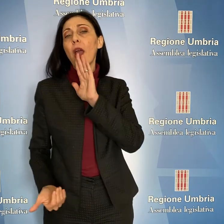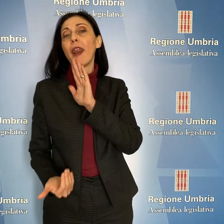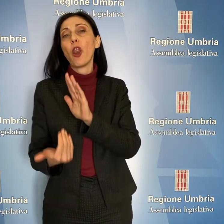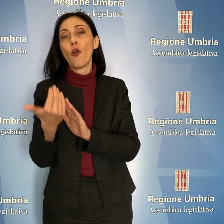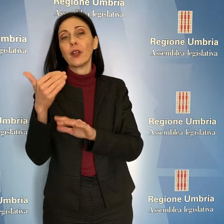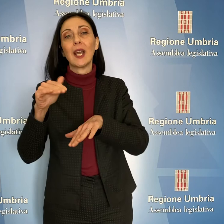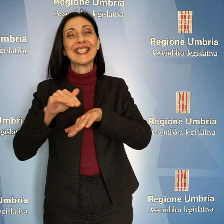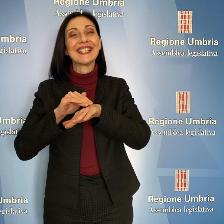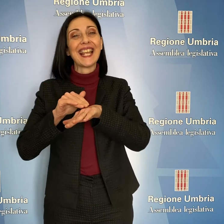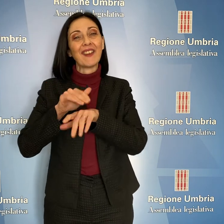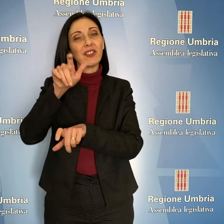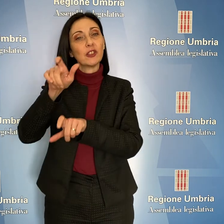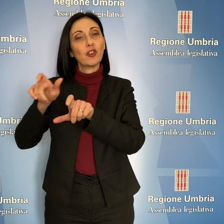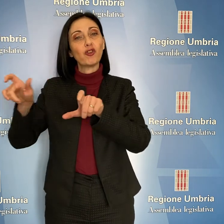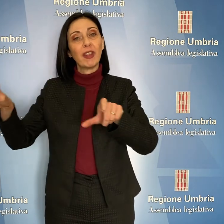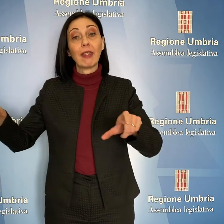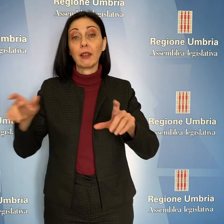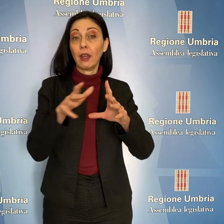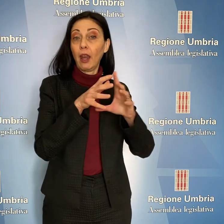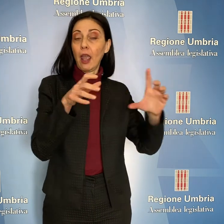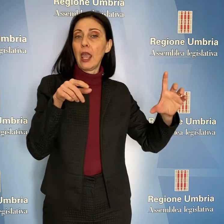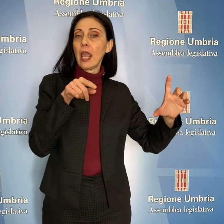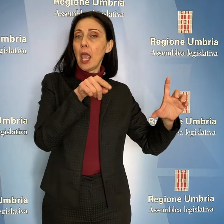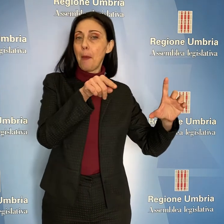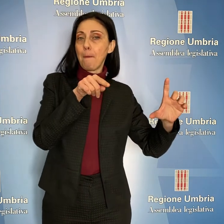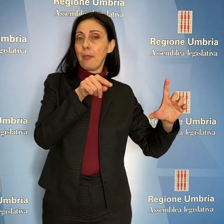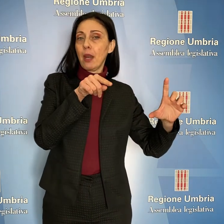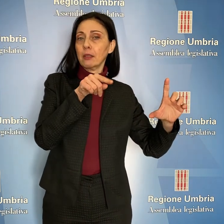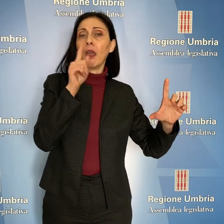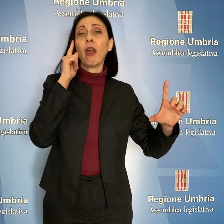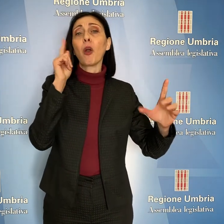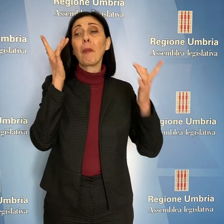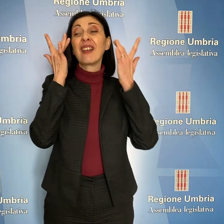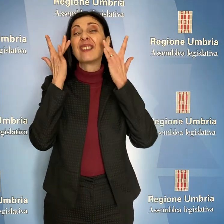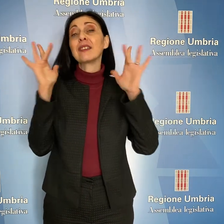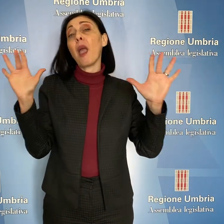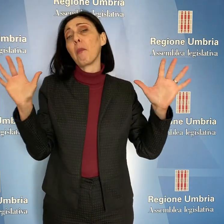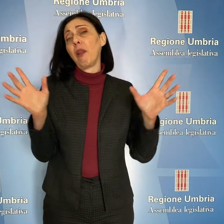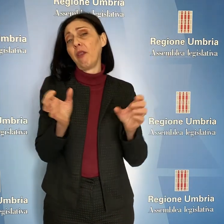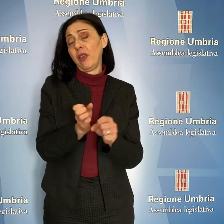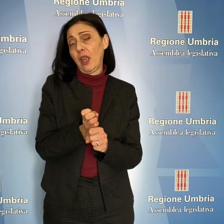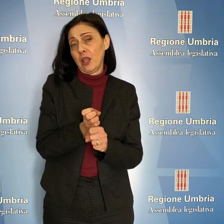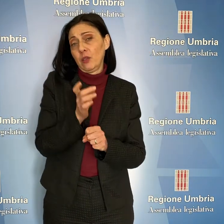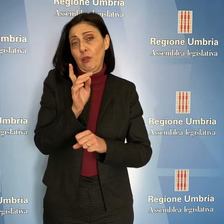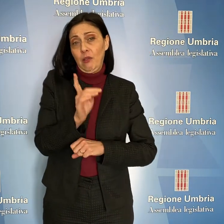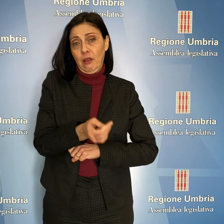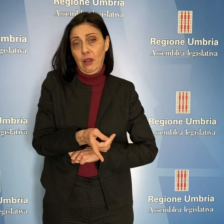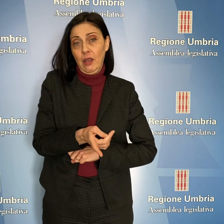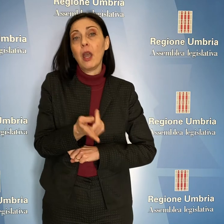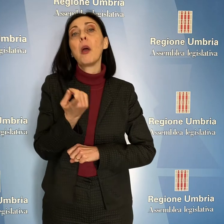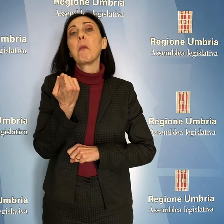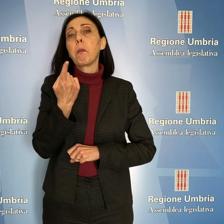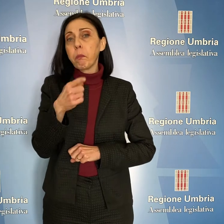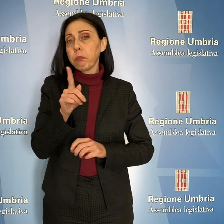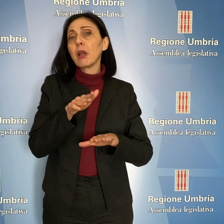dei servizi ai cittadini e alle imprese in un'ottica di semplificazione anche attraverso l'utilizzo di tecnologie